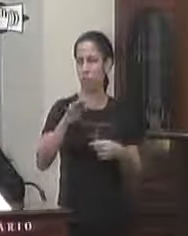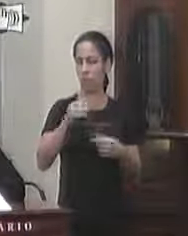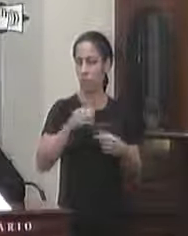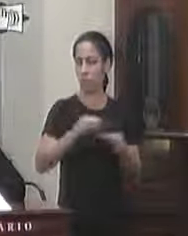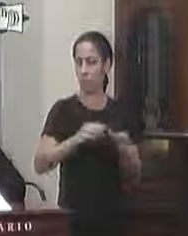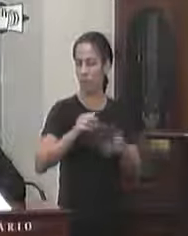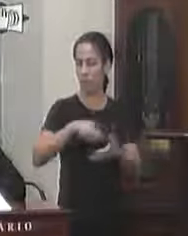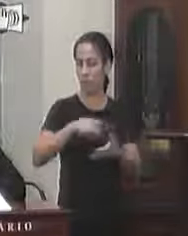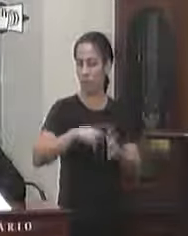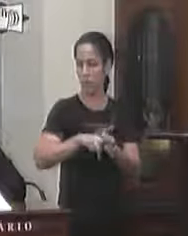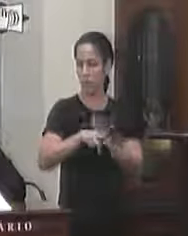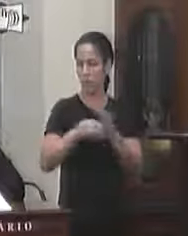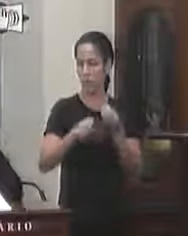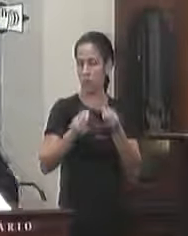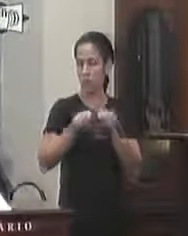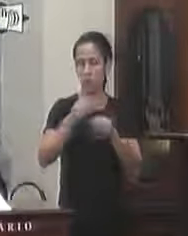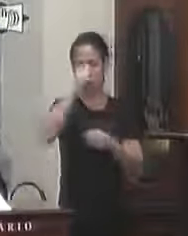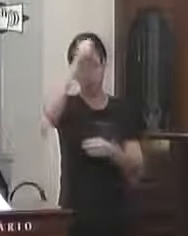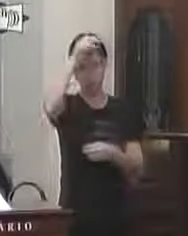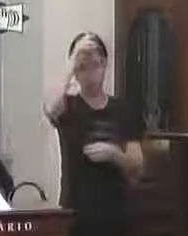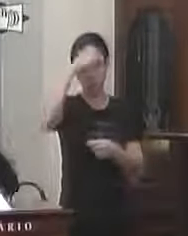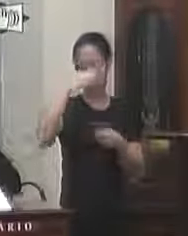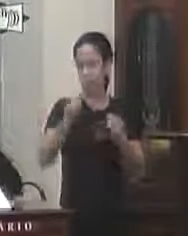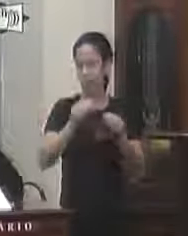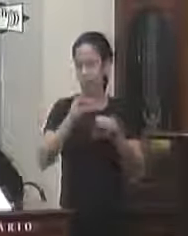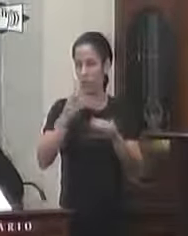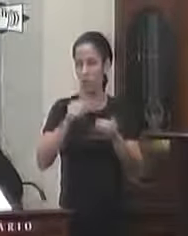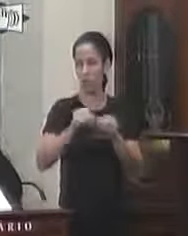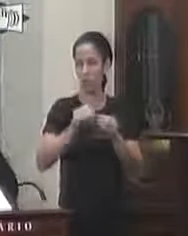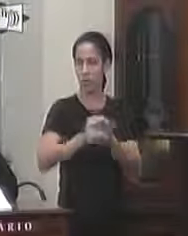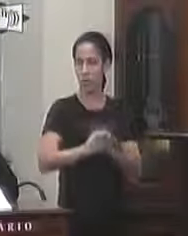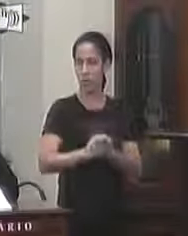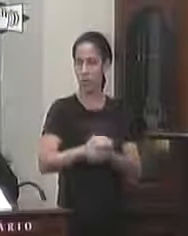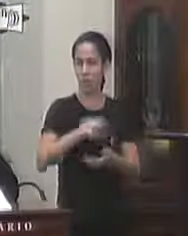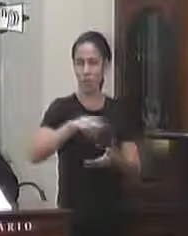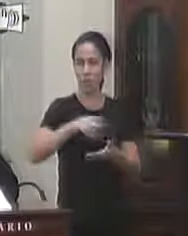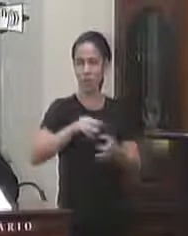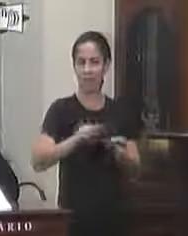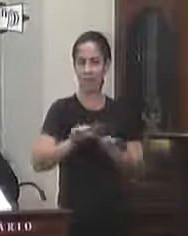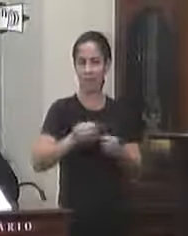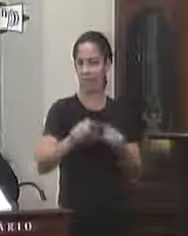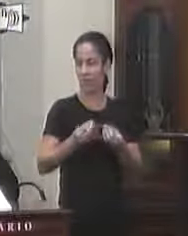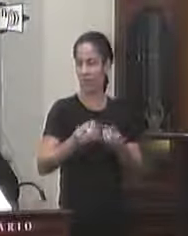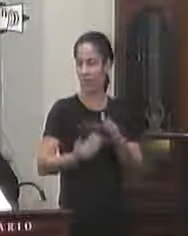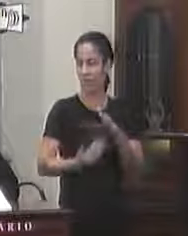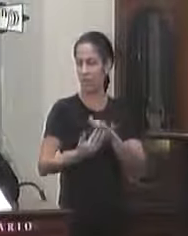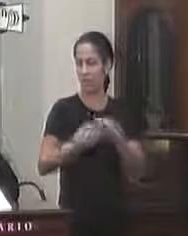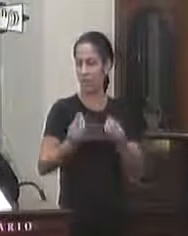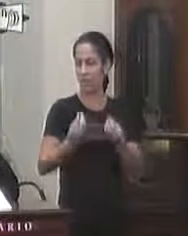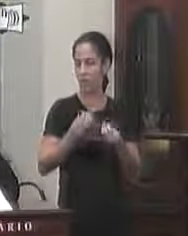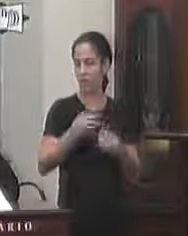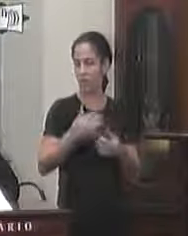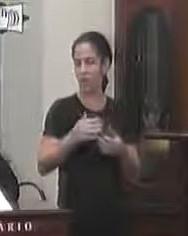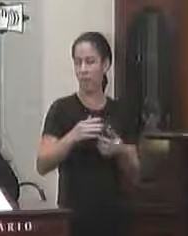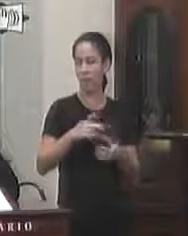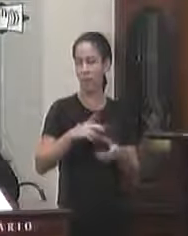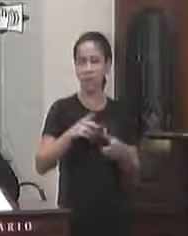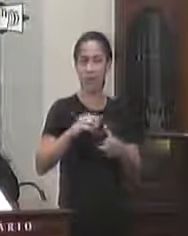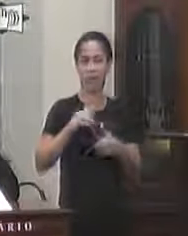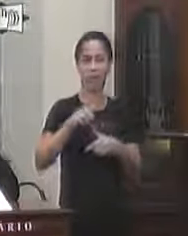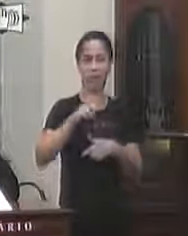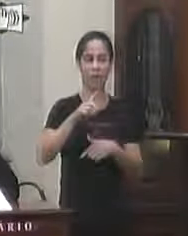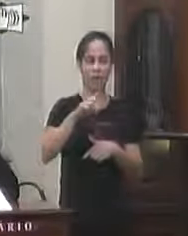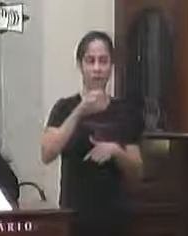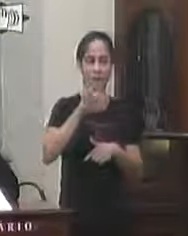presente do veto não existe razão chefe do poder executivo merecendo a rejeição do veto total o presente projeto de lei objeto do veto tem como finalidade cada definitivo tomamento do ponço